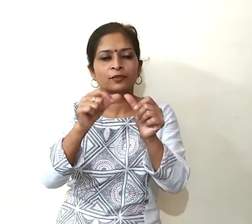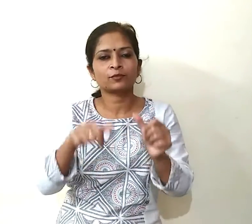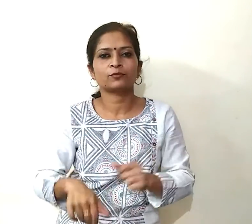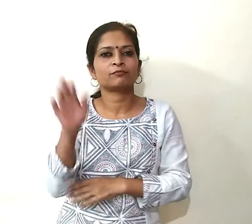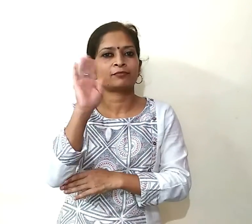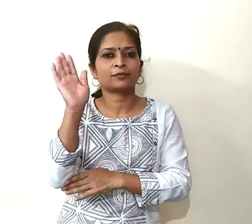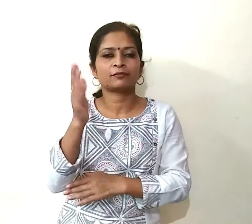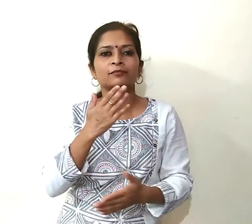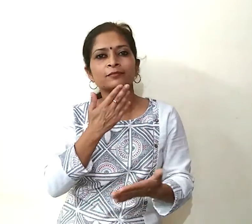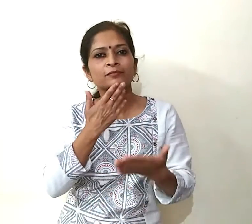इजाज़त नमस्कार